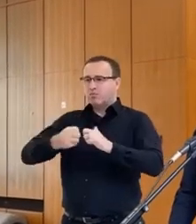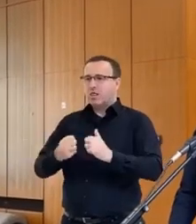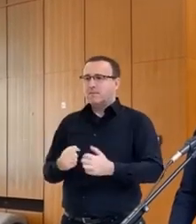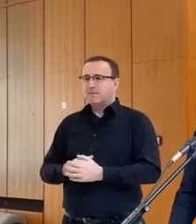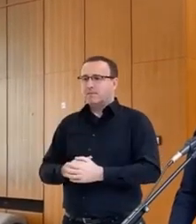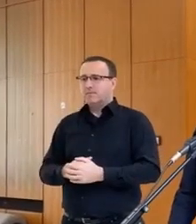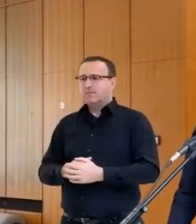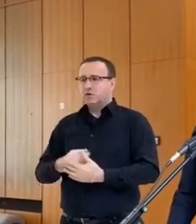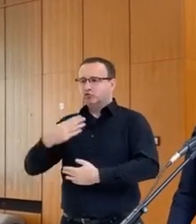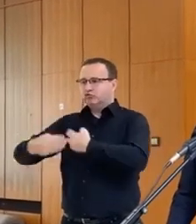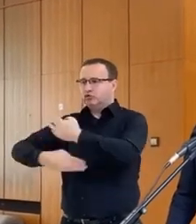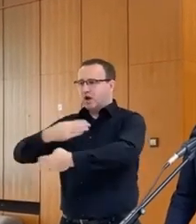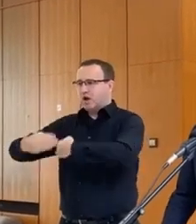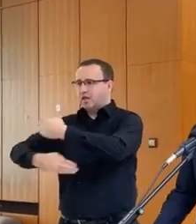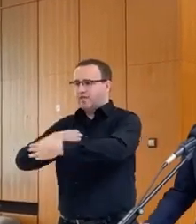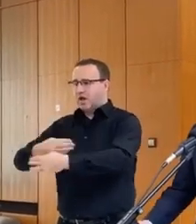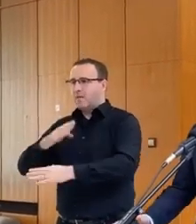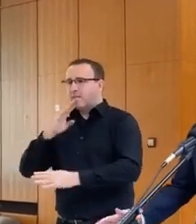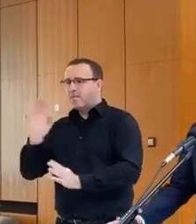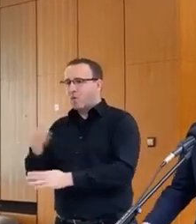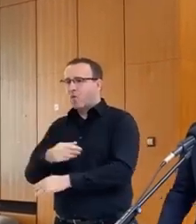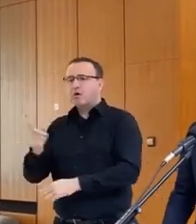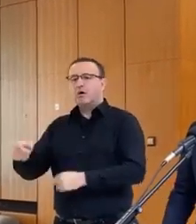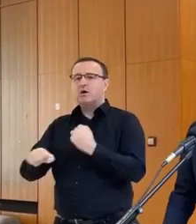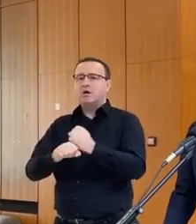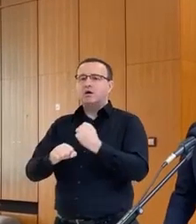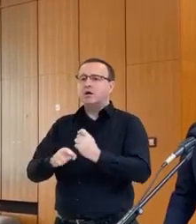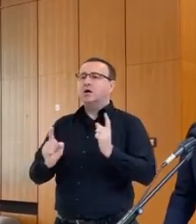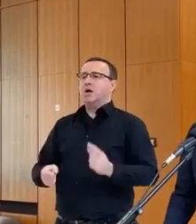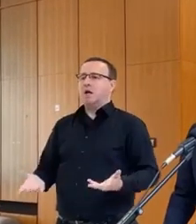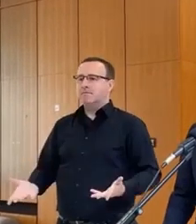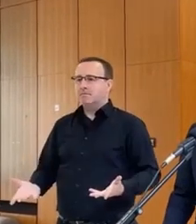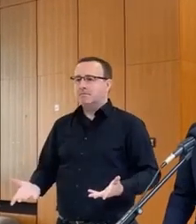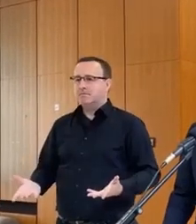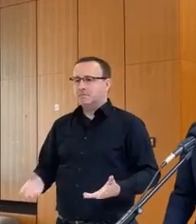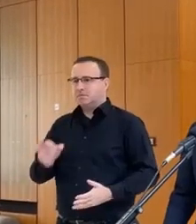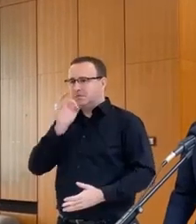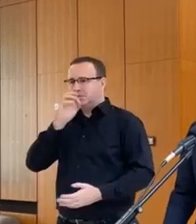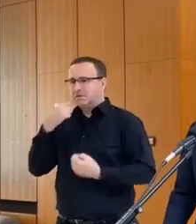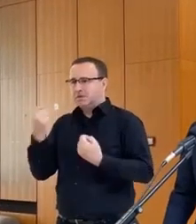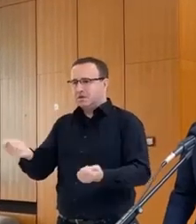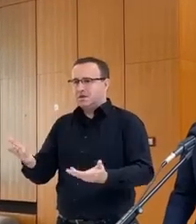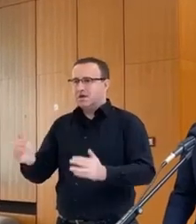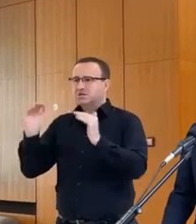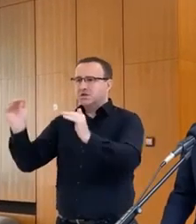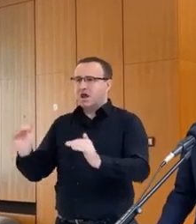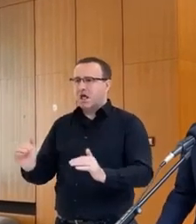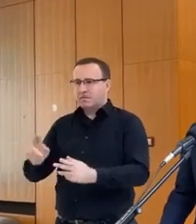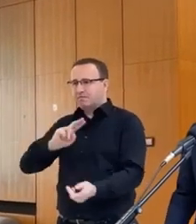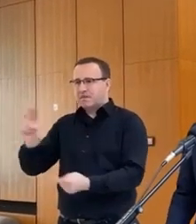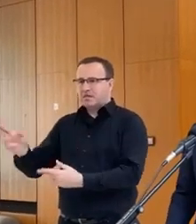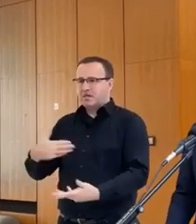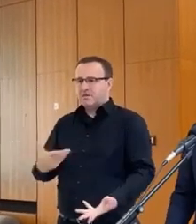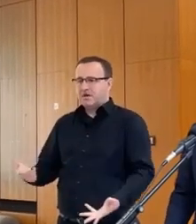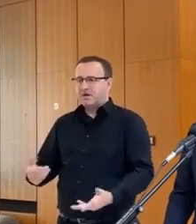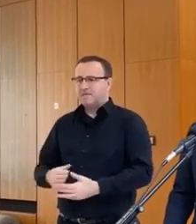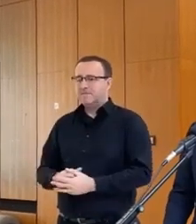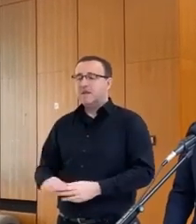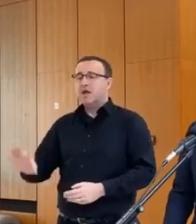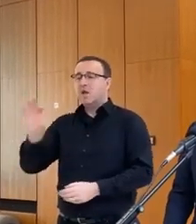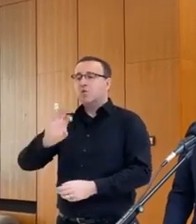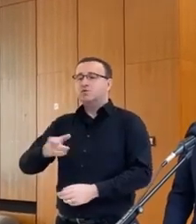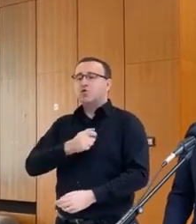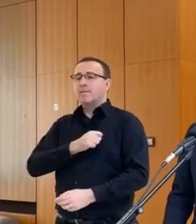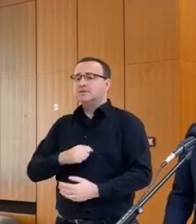umiestniť produkciu z dohtoročnej Žatví na skladoch. Európska komisia